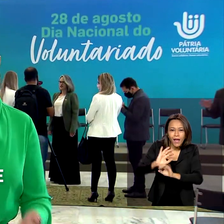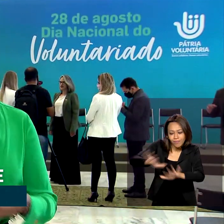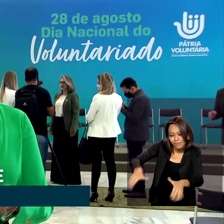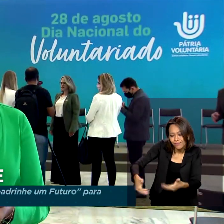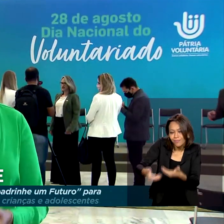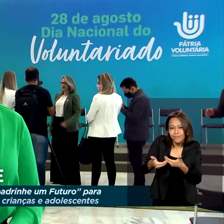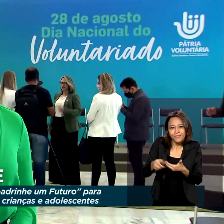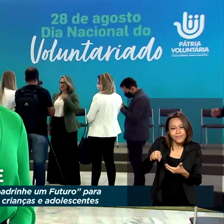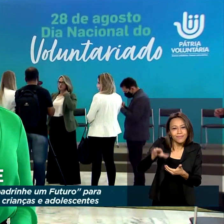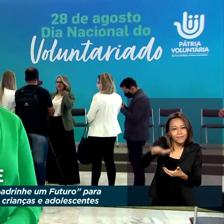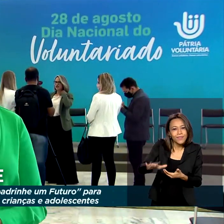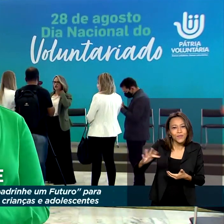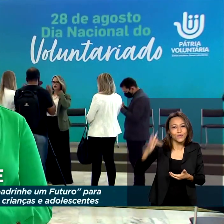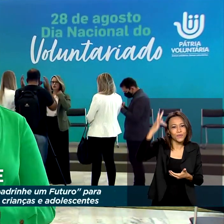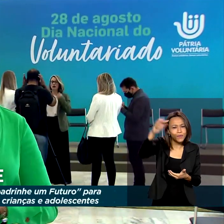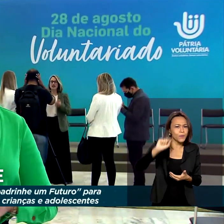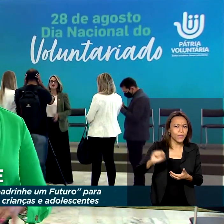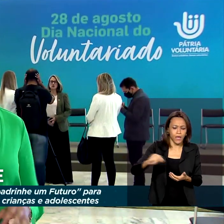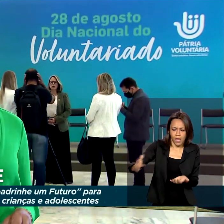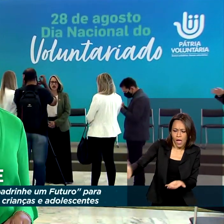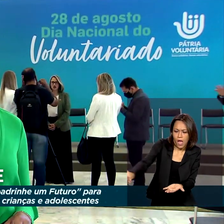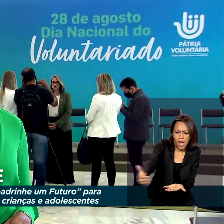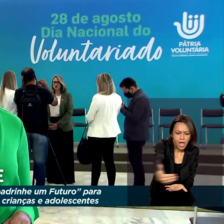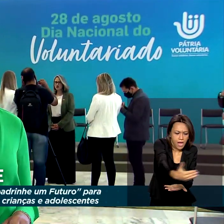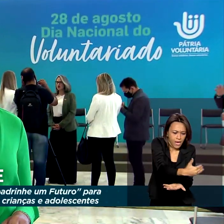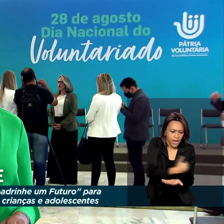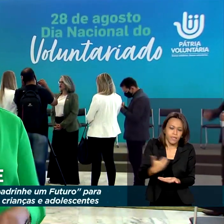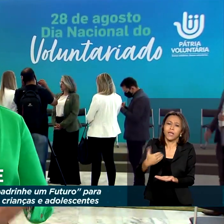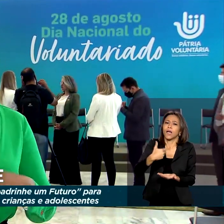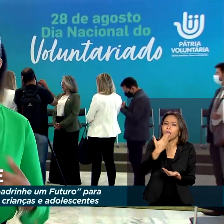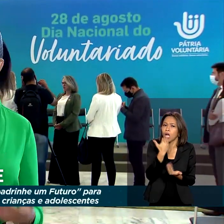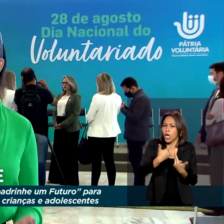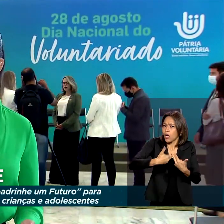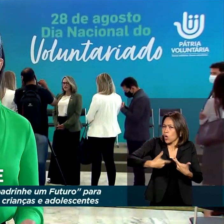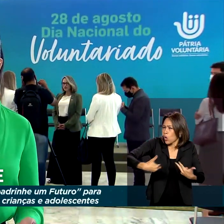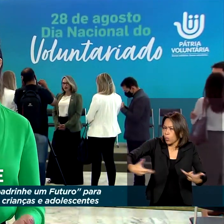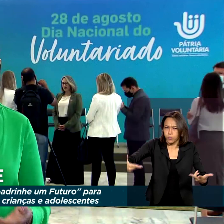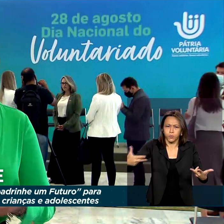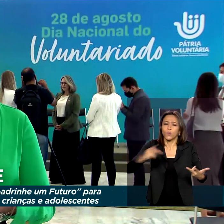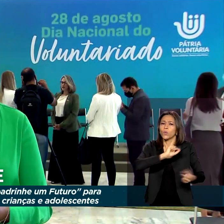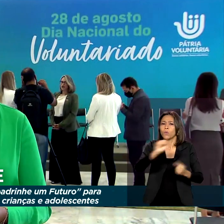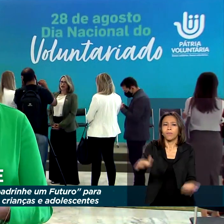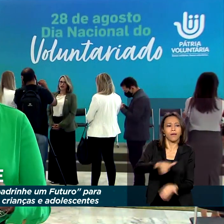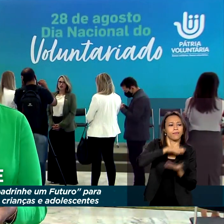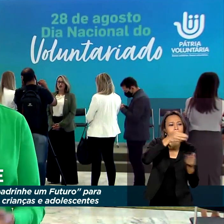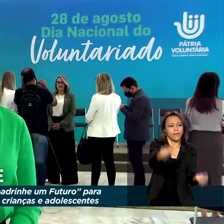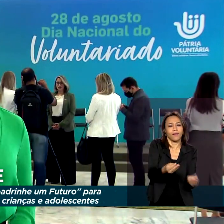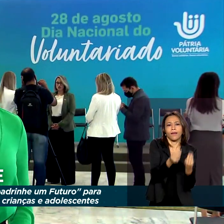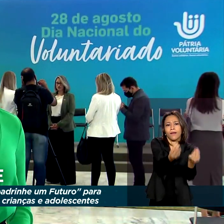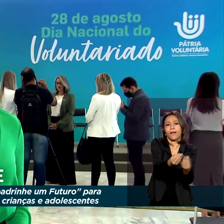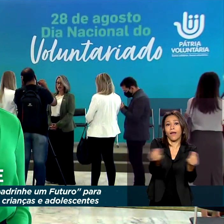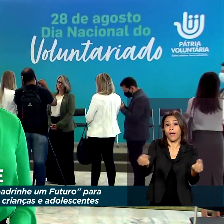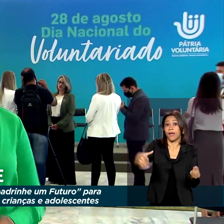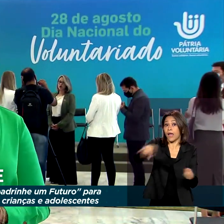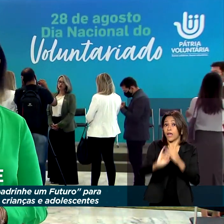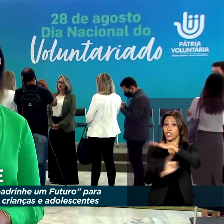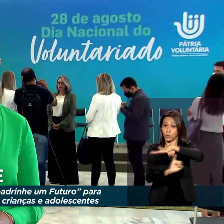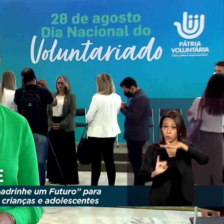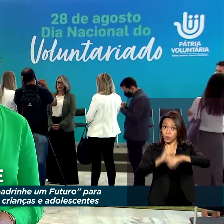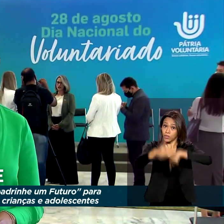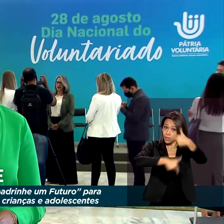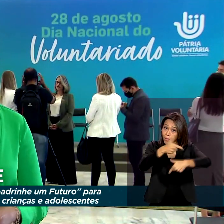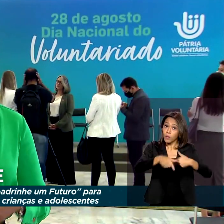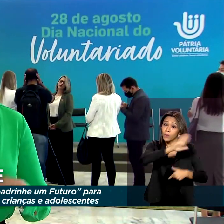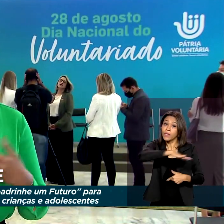doações que serão destinadas a instituições sem fins lucrativos que trabalham com crianças e adolescentes. A